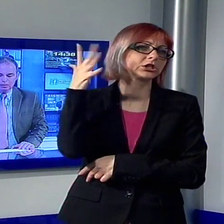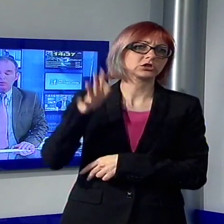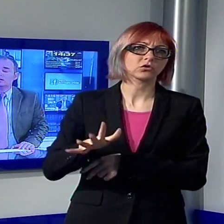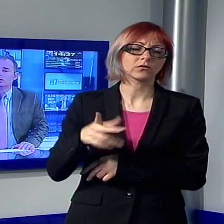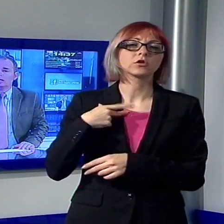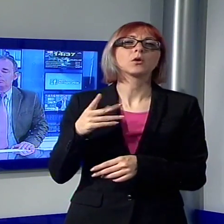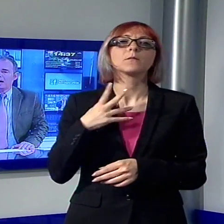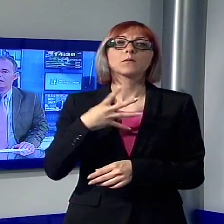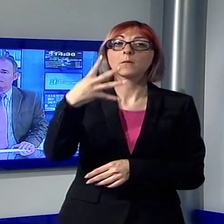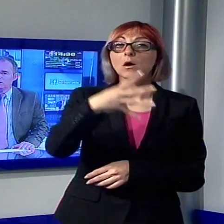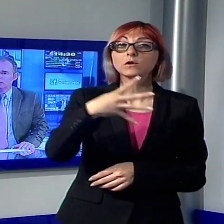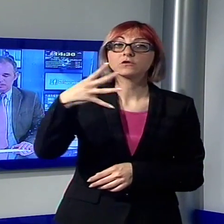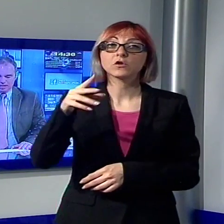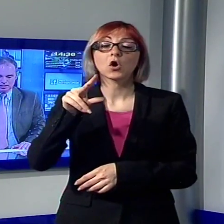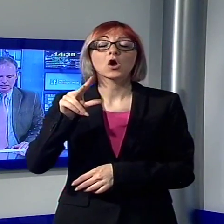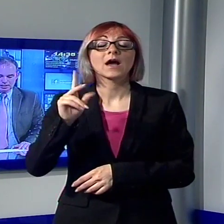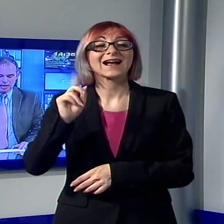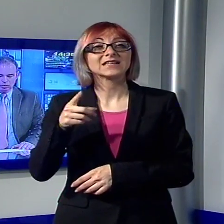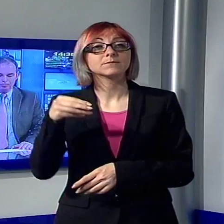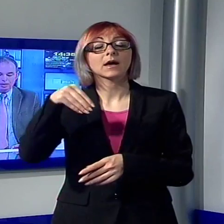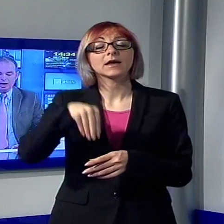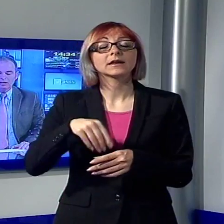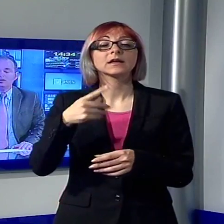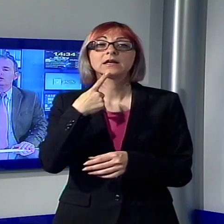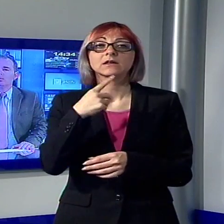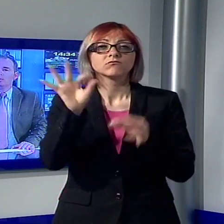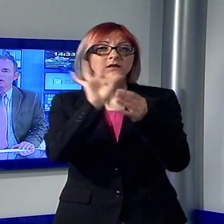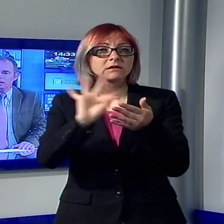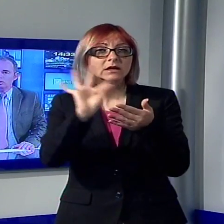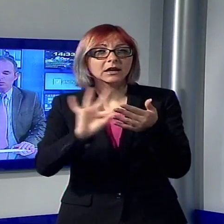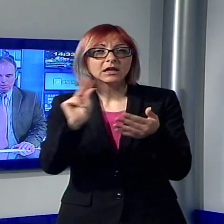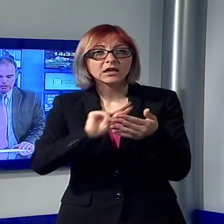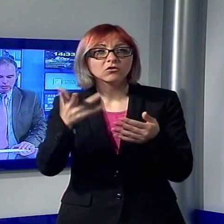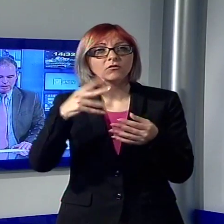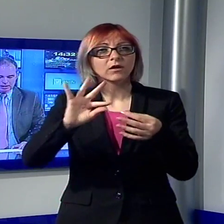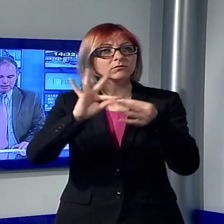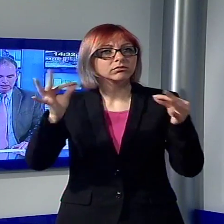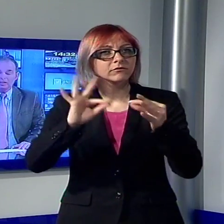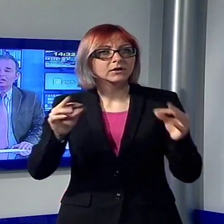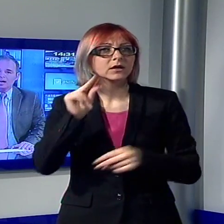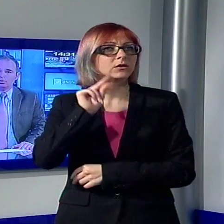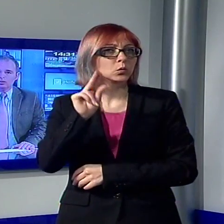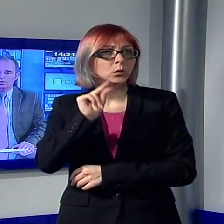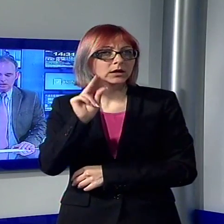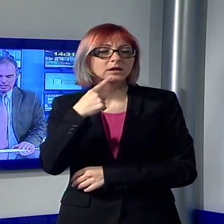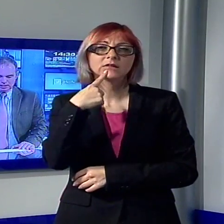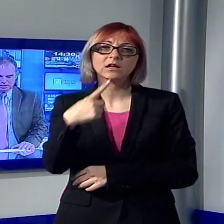Maurizio Gasparri, vicepresidente del Senato, ha definito bollito Maurizio Marchetti, vendicandosi così della stessa